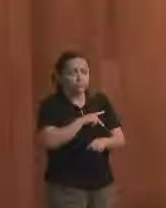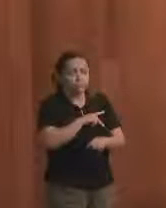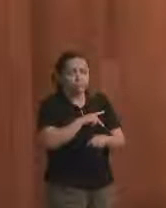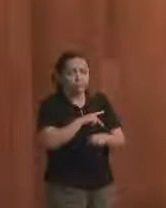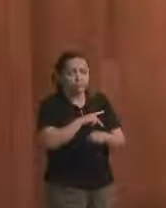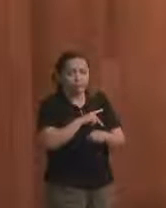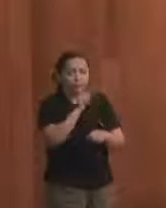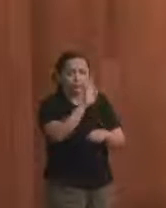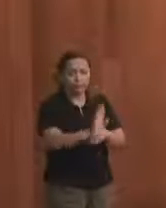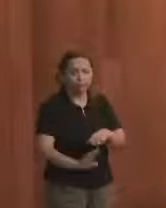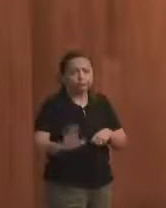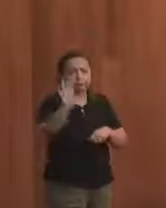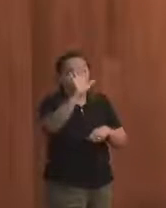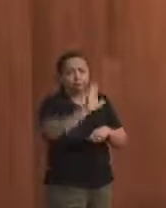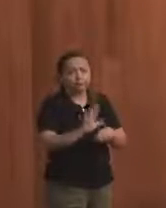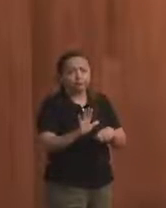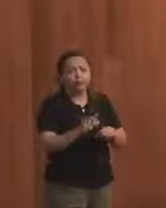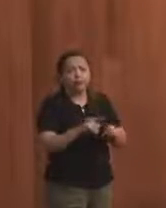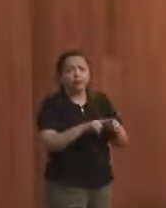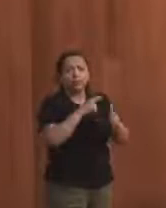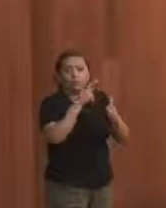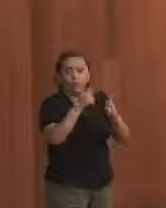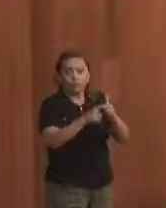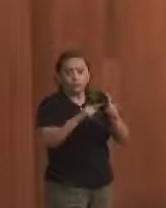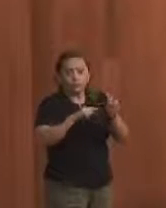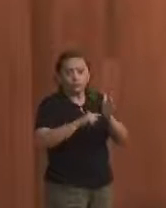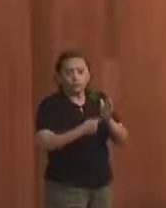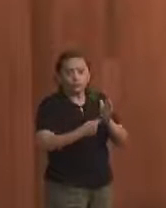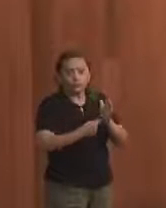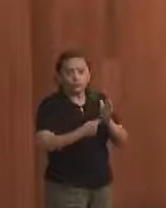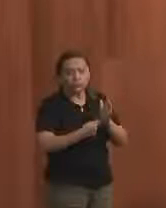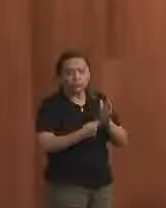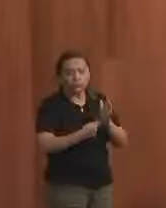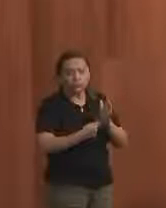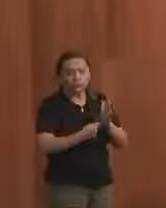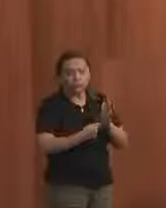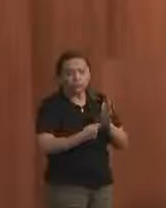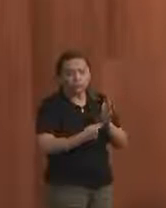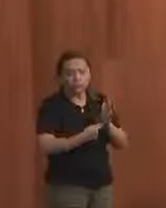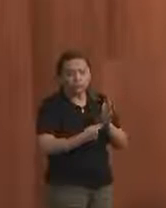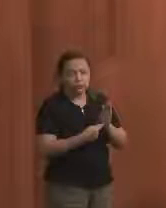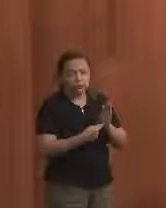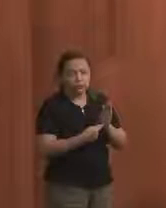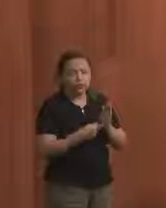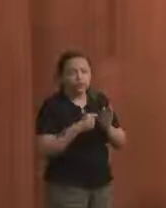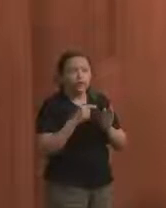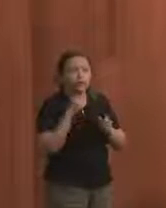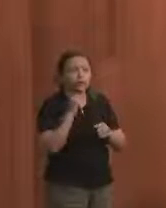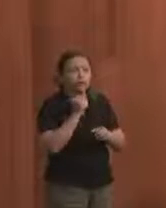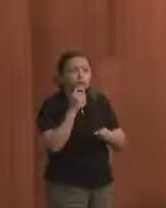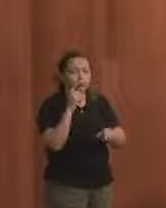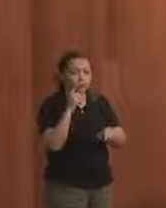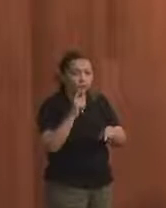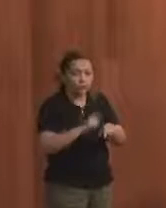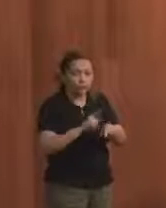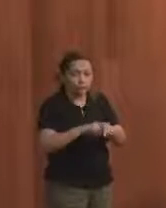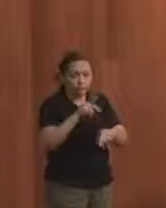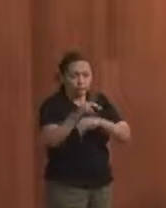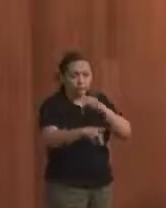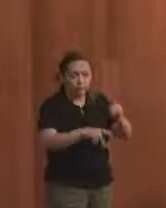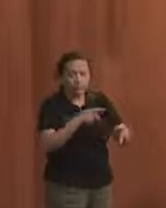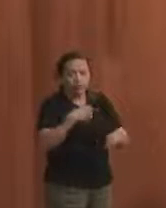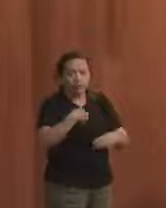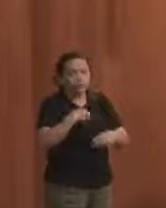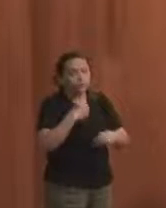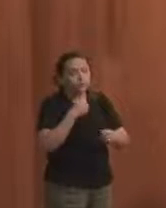União. Outro ponto, nesse fim, foi a oitiva da população, no sentido que não